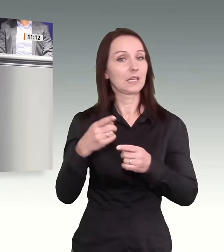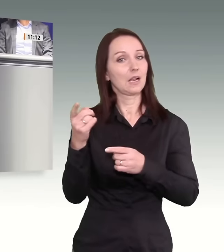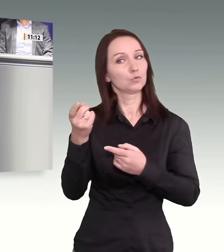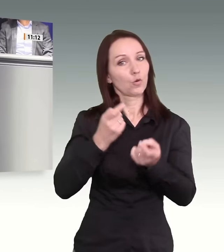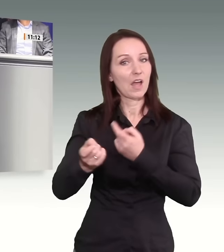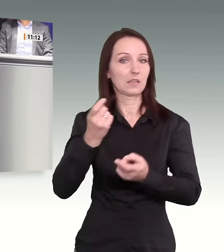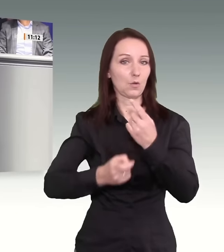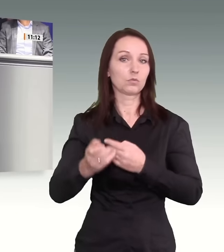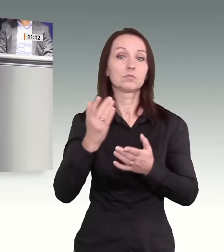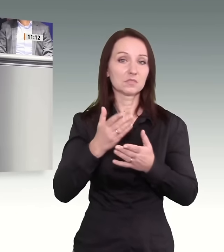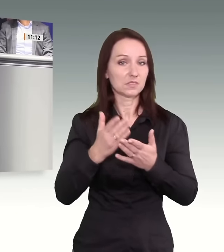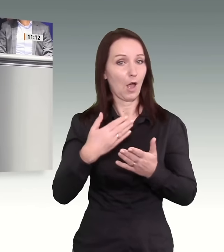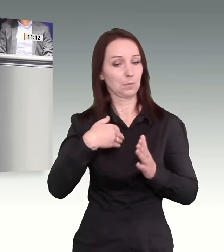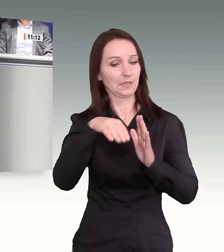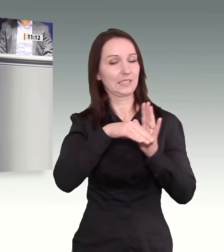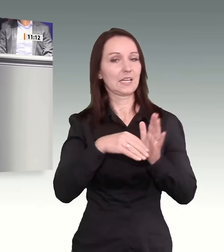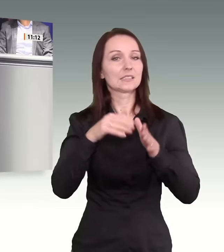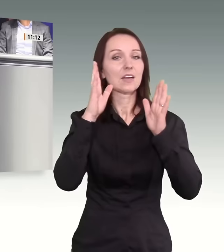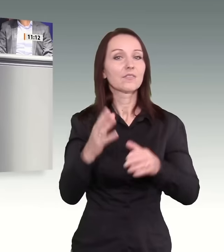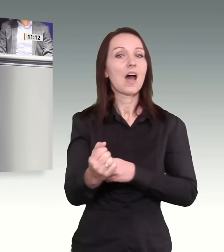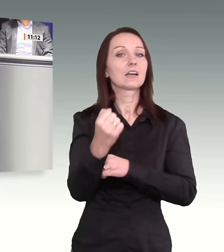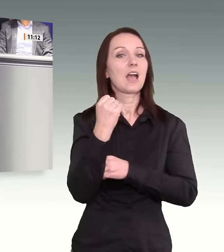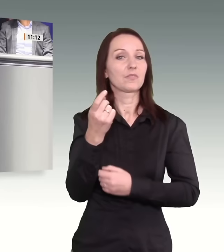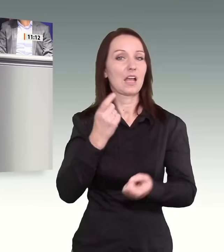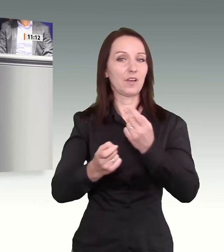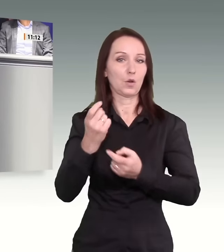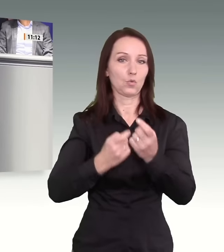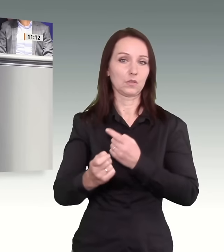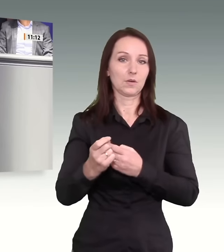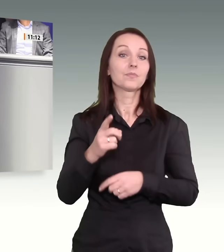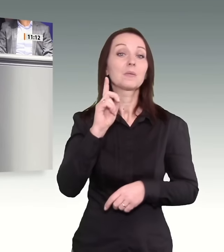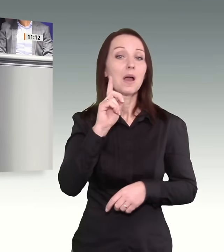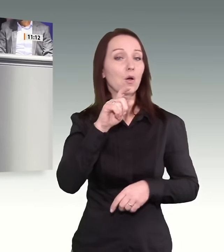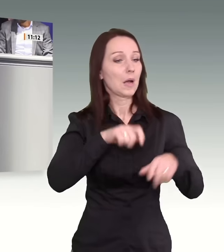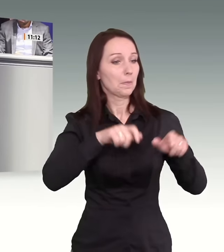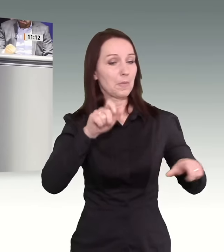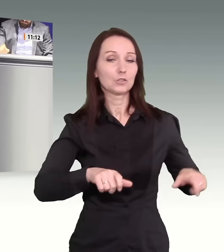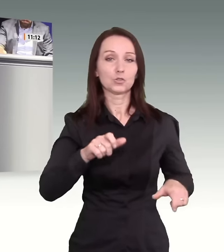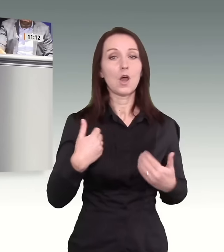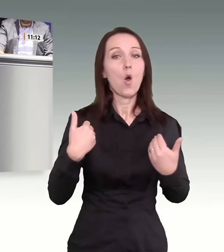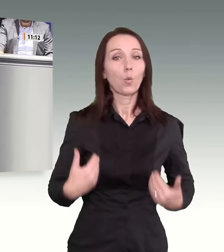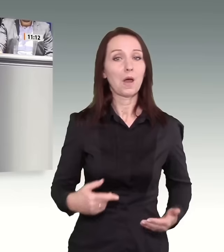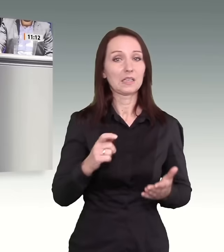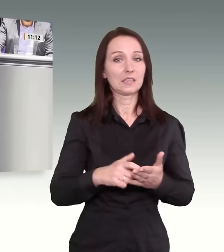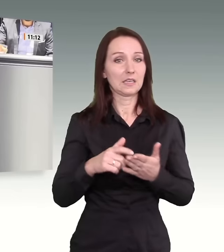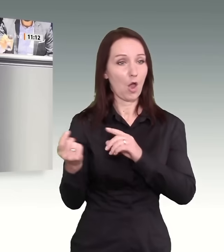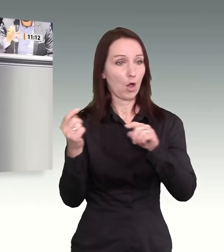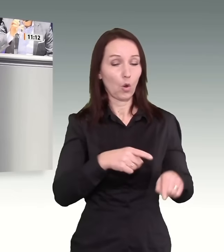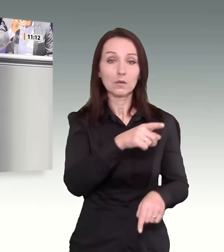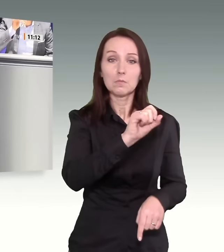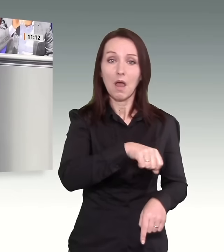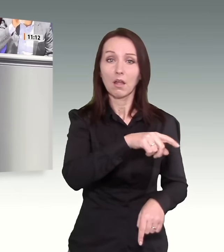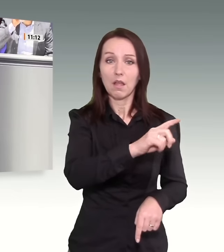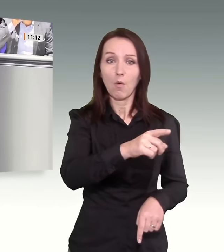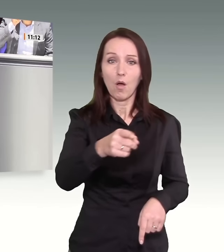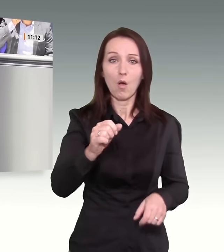Aber wir wären doch mit dem Klammerbeutel gepudert, wenn wir nicht auch das Potenzial der Menschen, die aus humanitären Gründen zu uns kommen, nutzen. Dafür